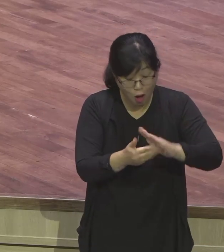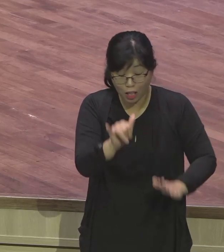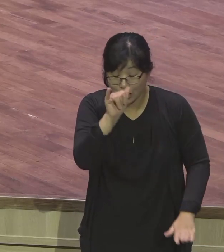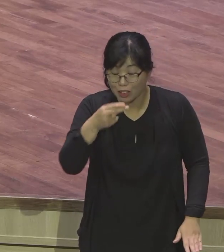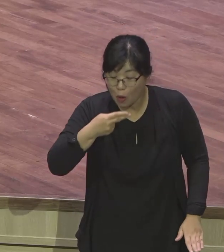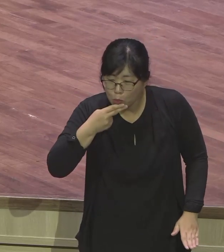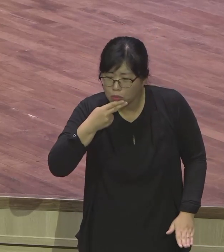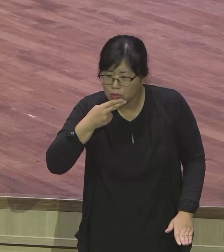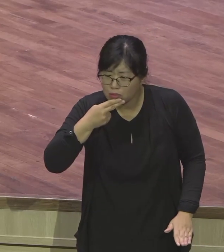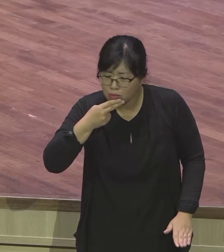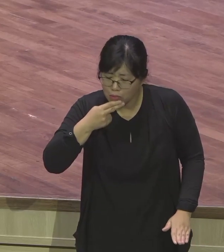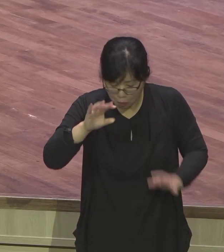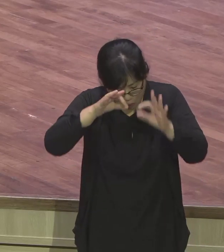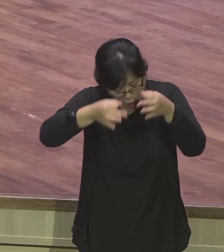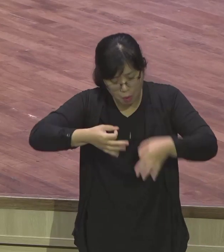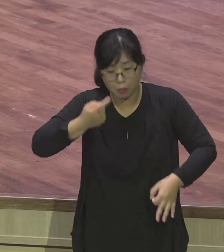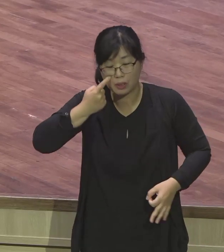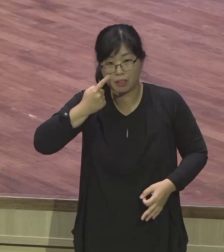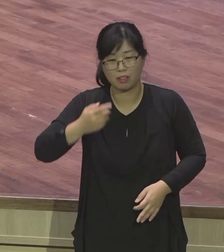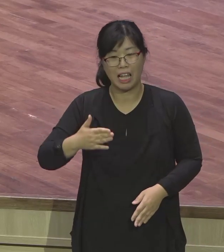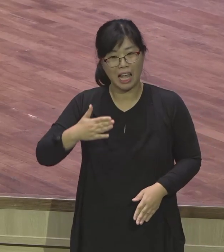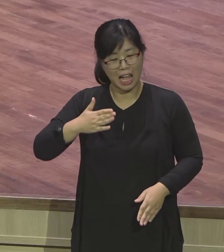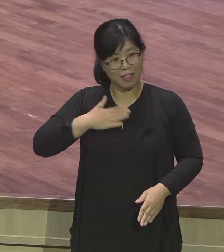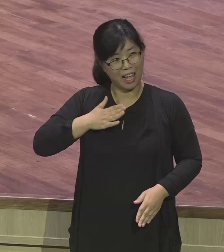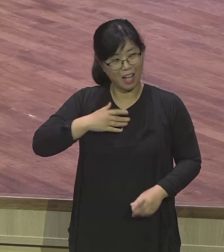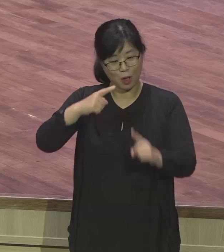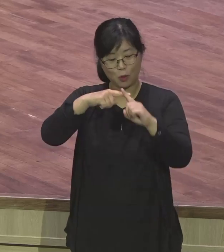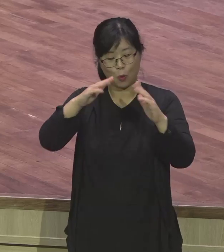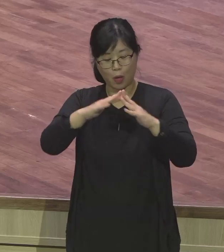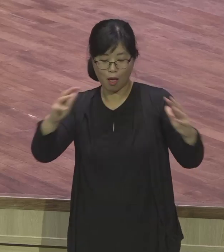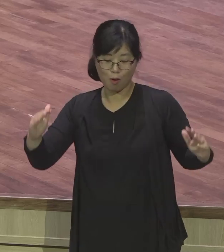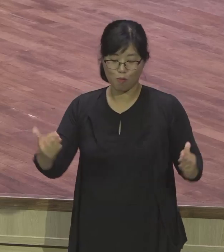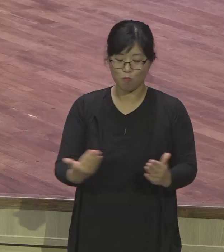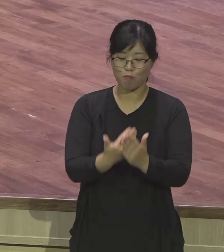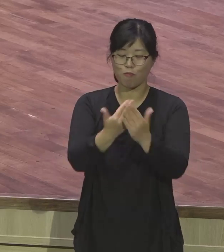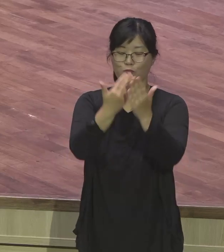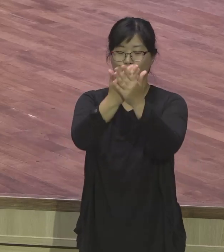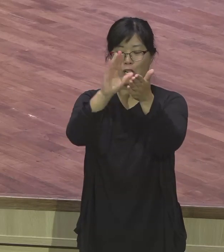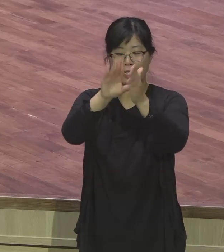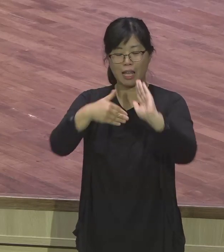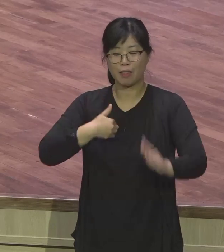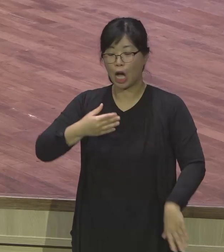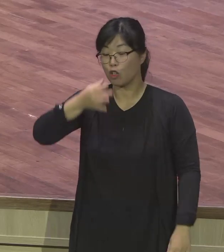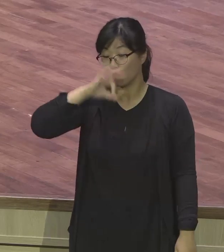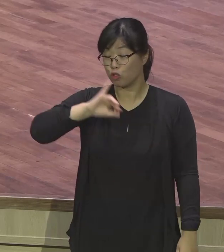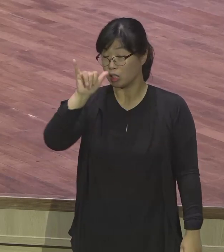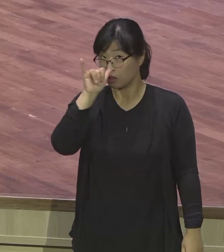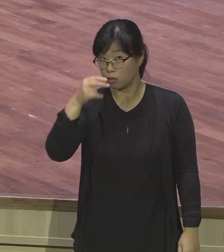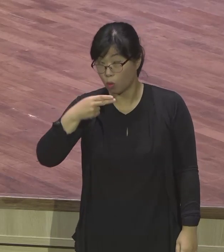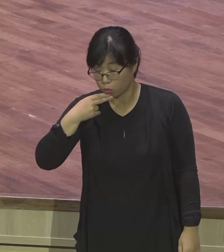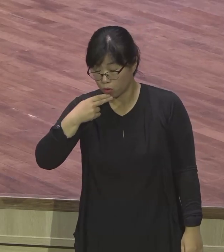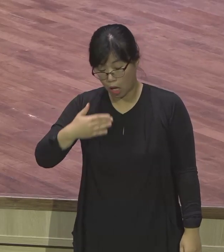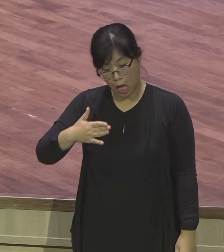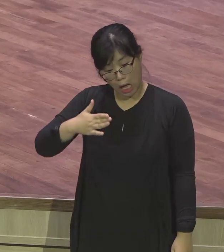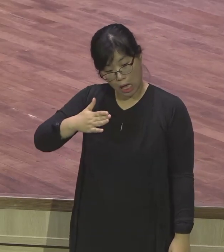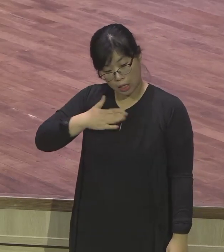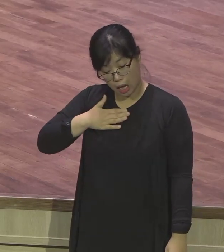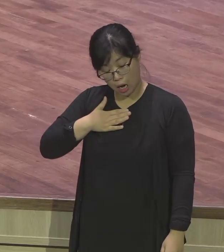유익을 주고 있느냐 이게 중요한 거예요 얼마나 교회를 위해서 헌신하고 교회를 위해서 얼마나 충성스럽게 충성함으로